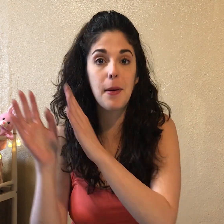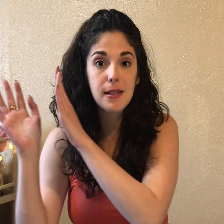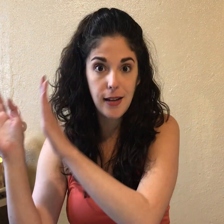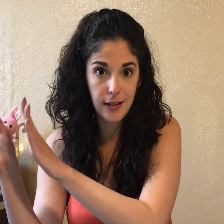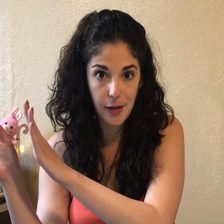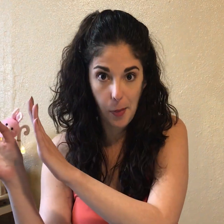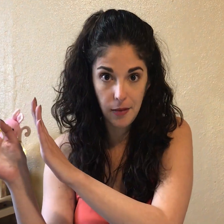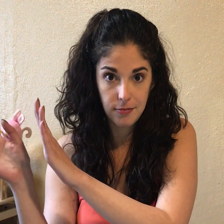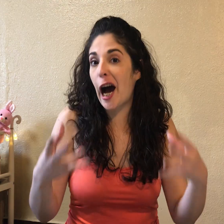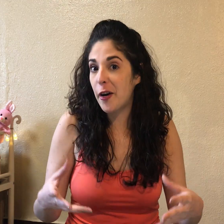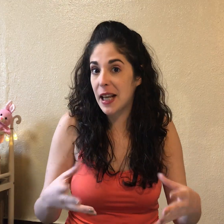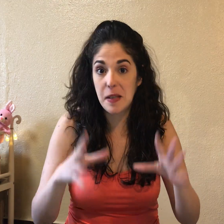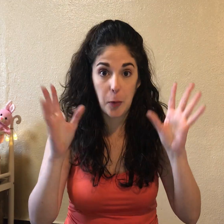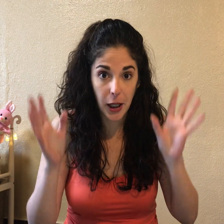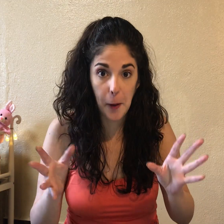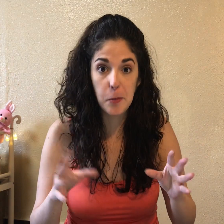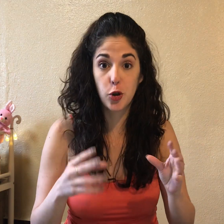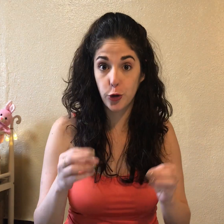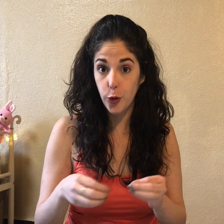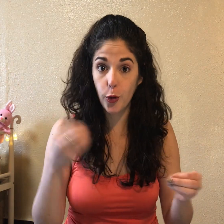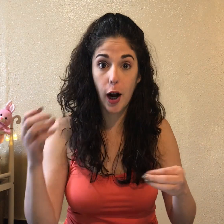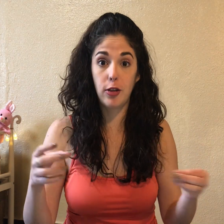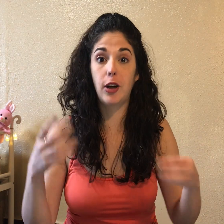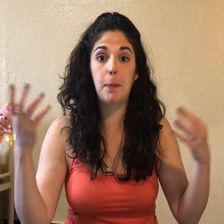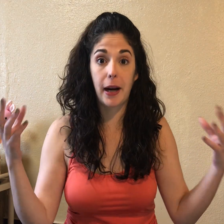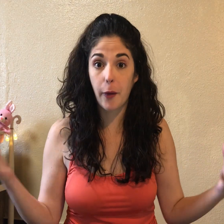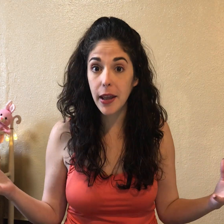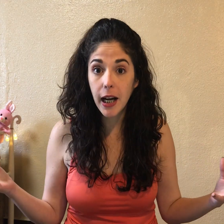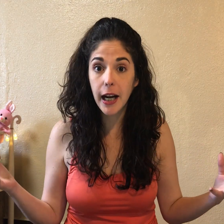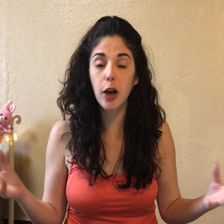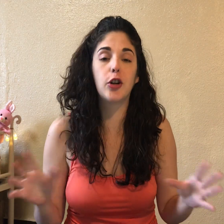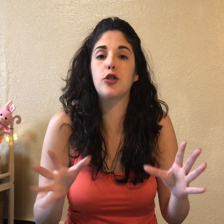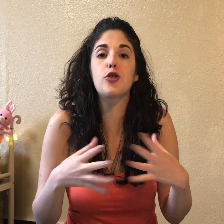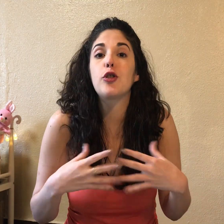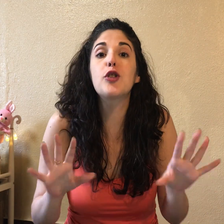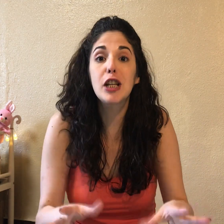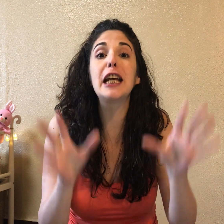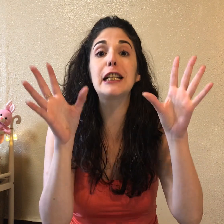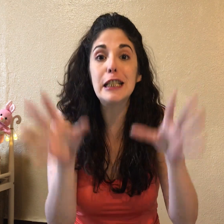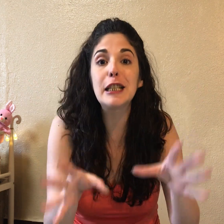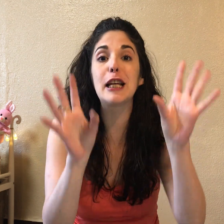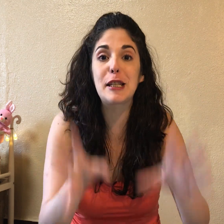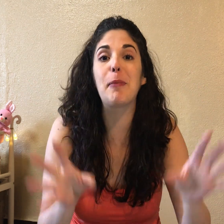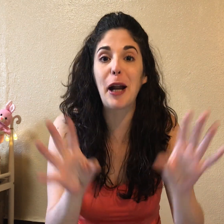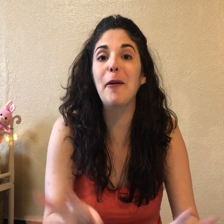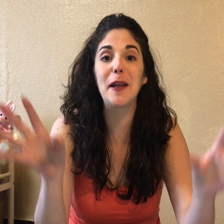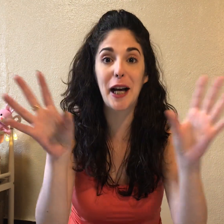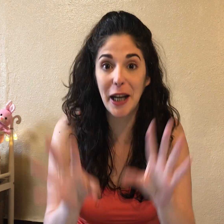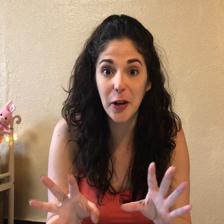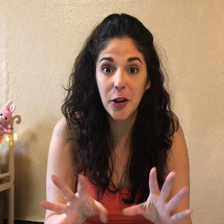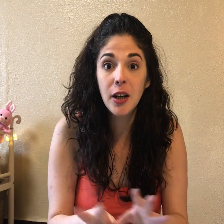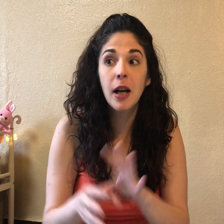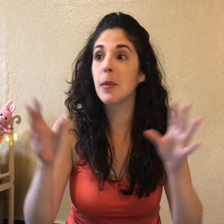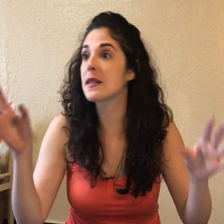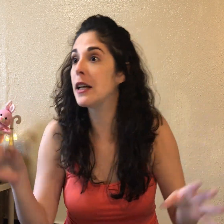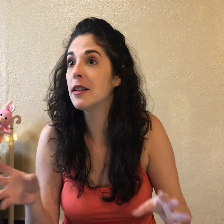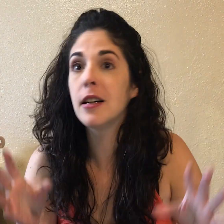va a ser el tema. Ahora, si por ejemplo yo estoy buscando el paraguas de hanako, Y yo solo sé que existe ese paraguas de hanako, va a ser...